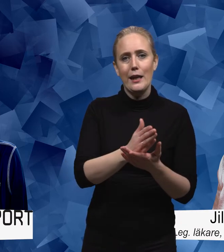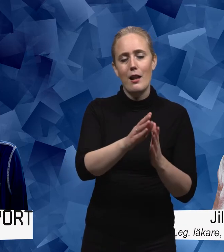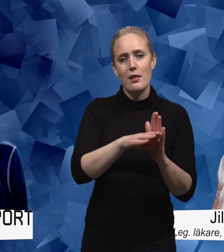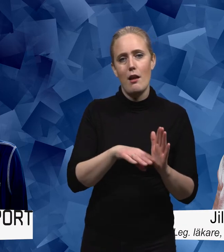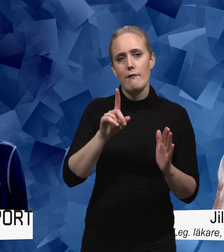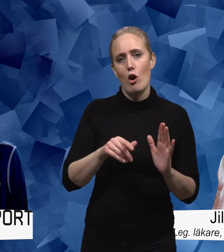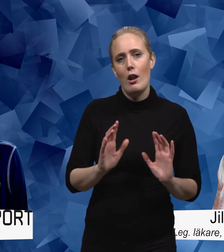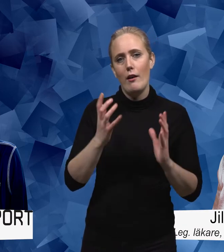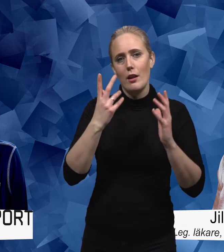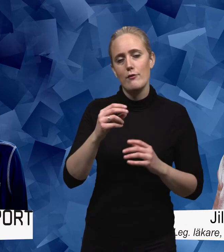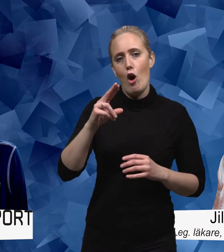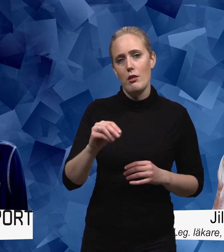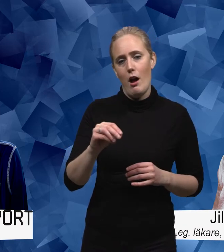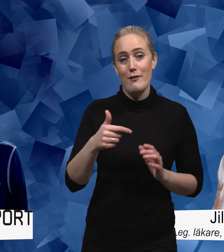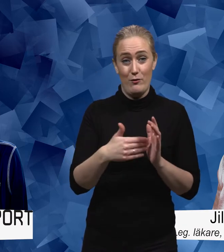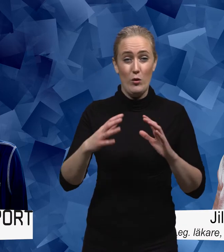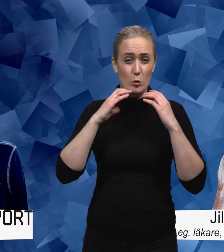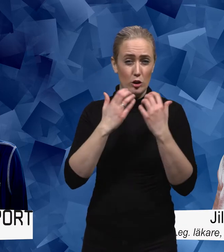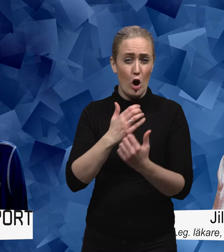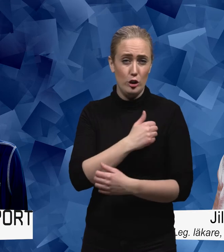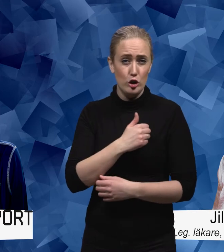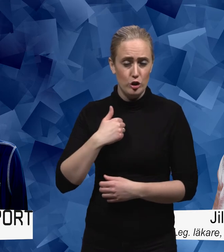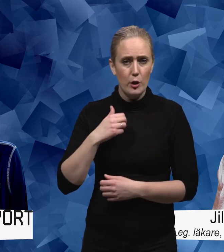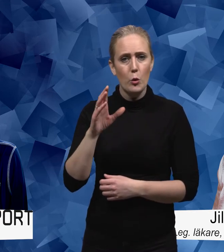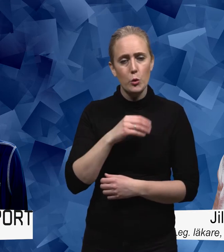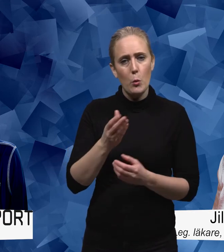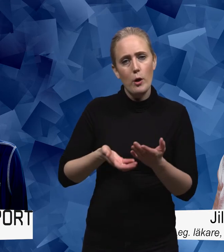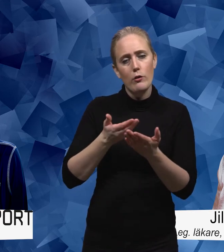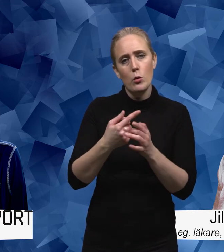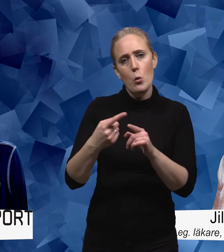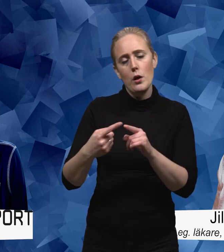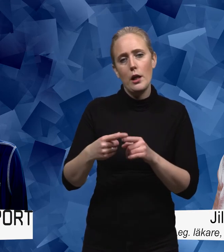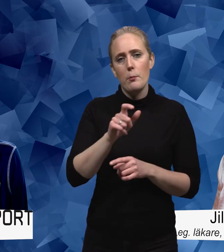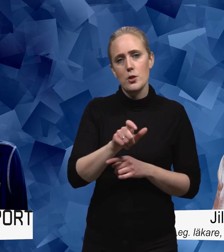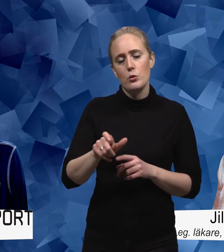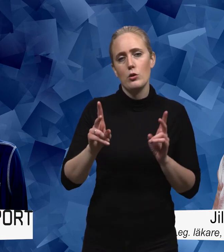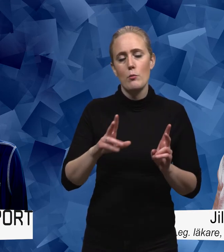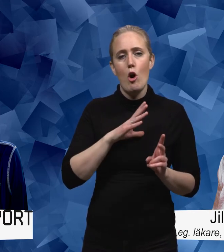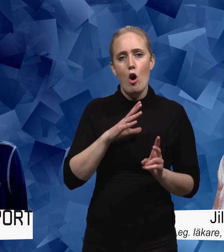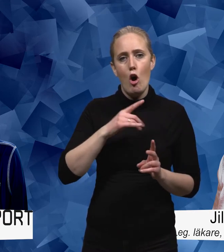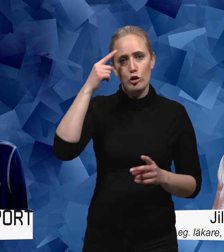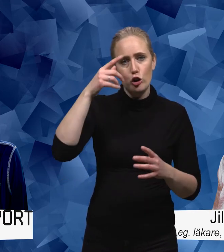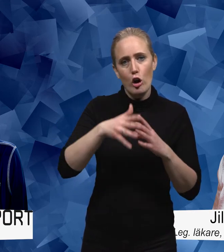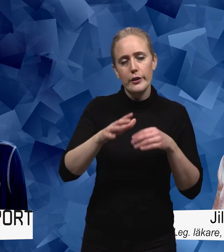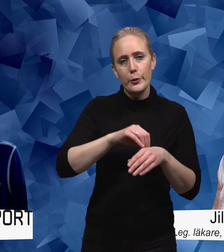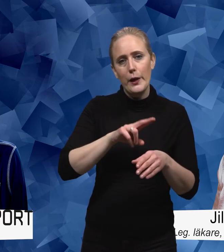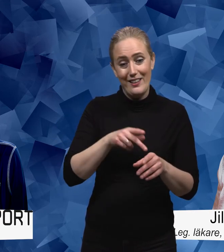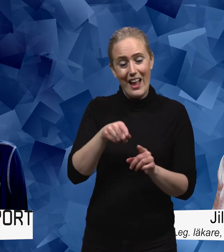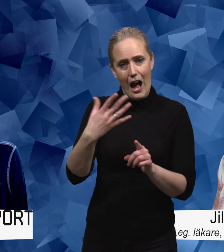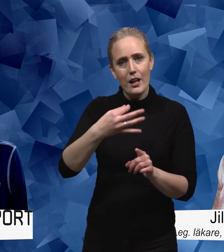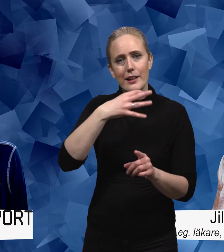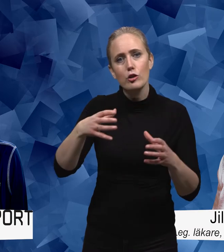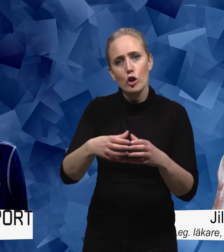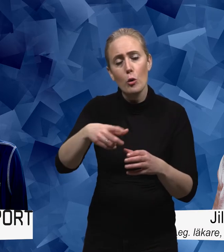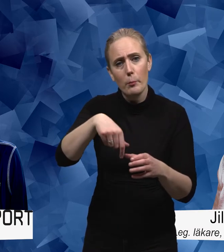levnadsvanor där från socialstyrelsen där man lyfter ut personer med psykiatrisk sjuklighet som en riskgrupp men